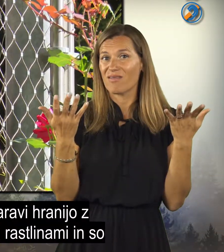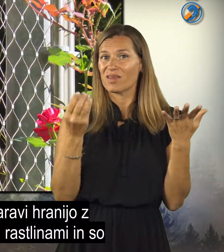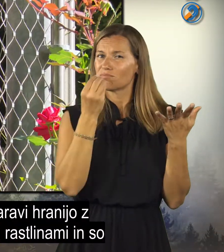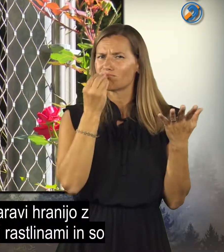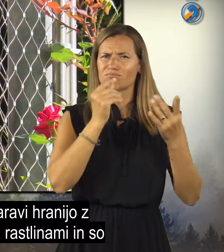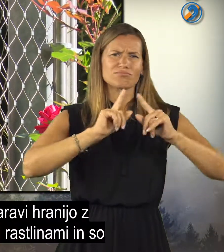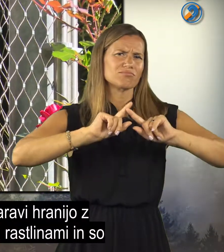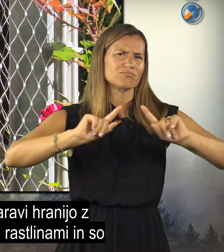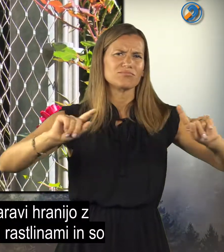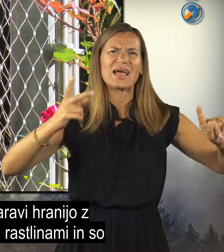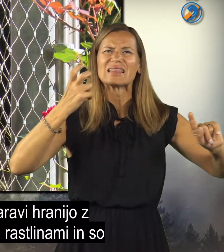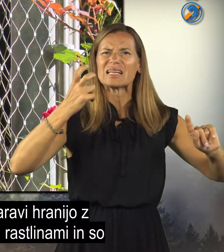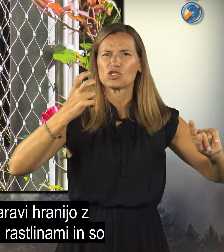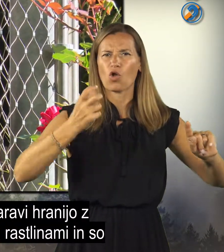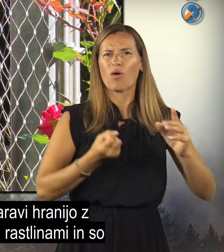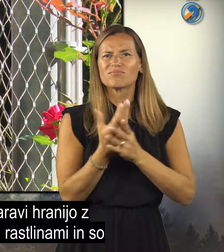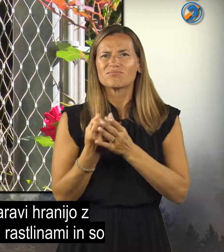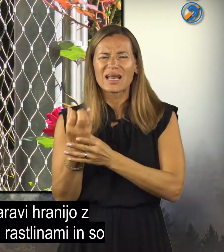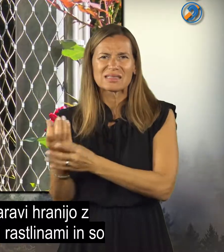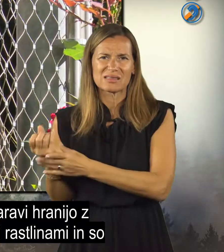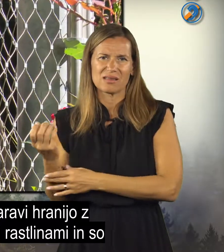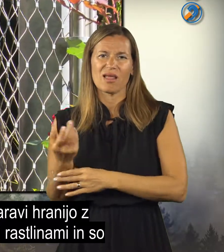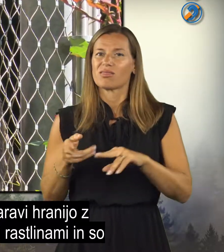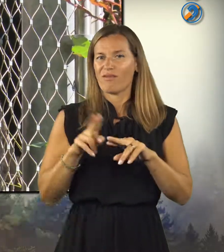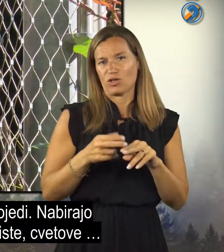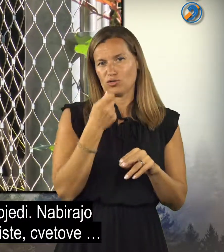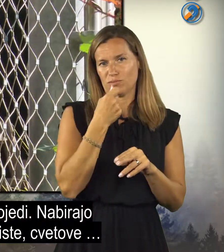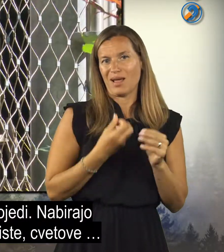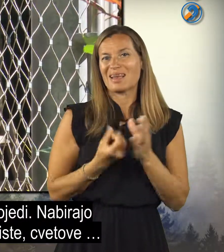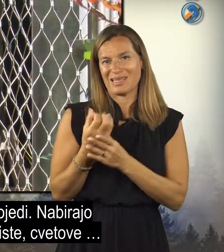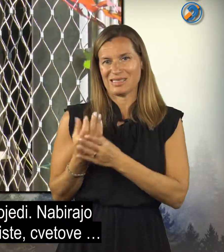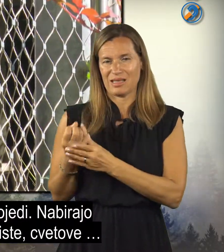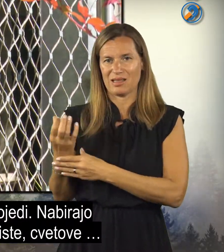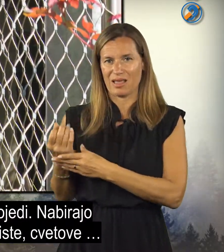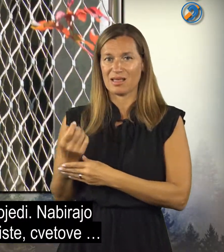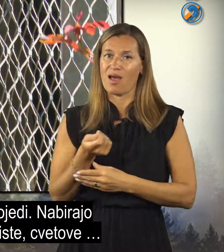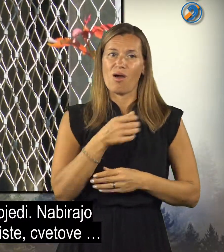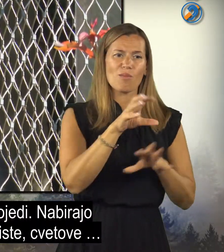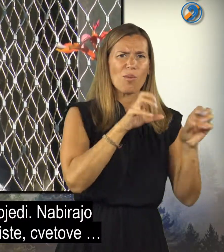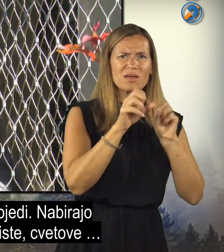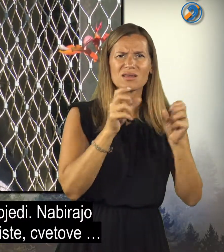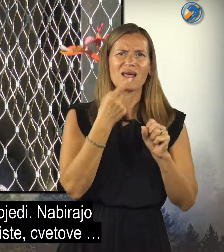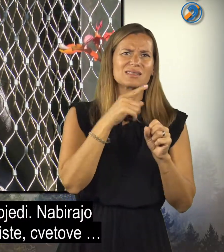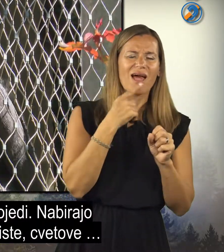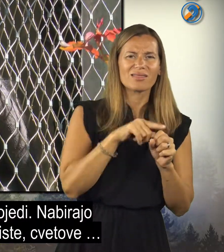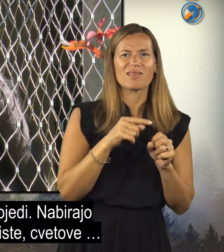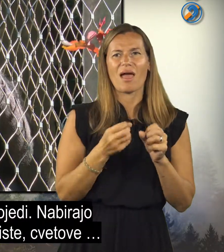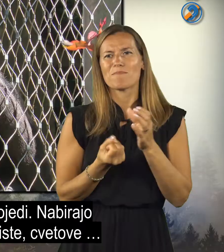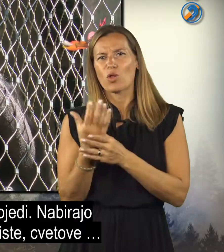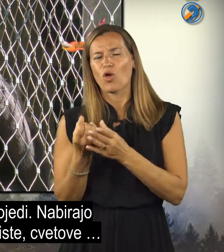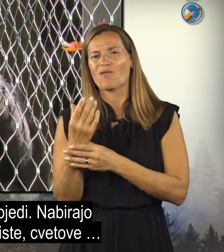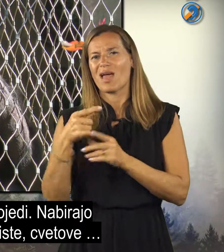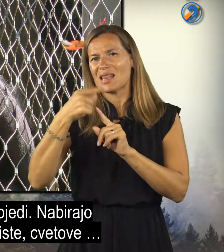hranijo nekje z 300 različnimi raslinami in so predvsem raslinojedi. Pobirajo sadeže,